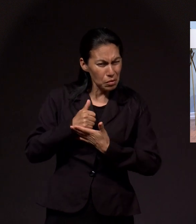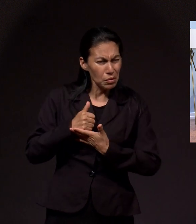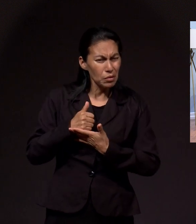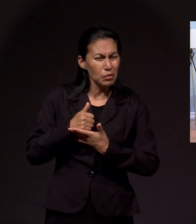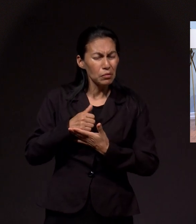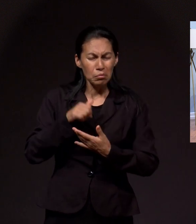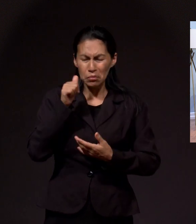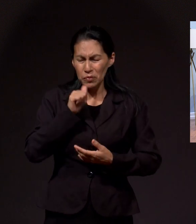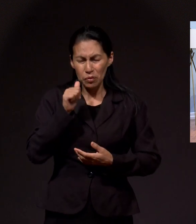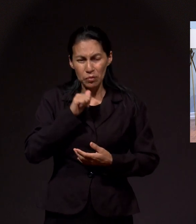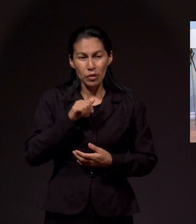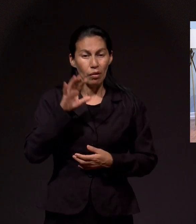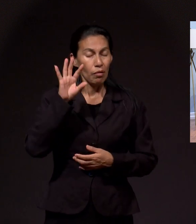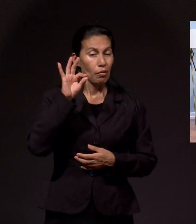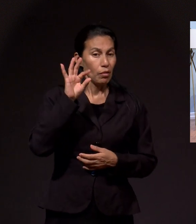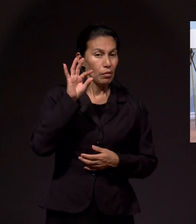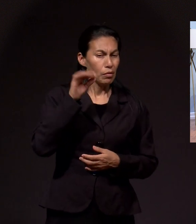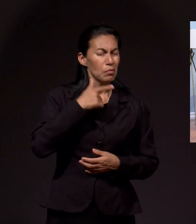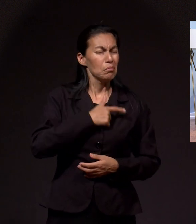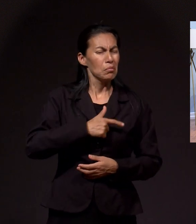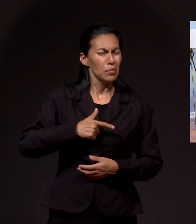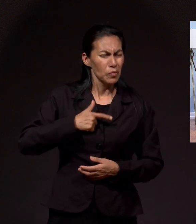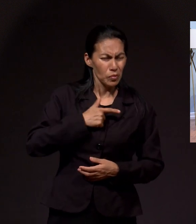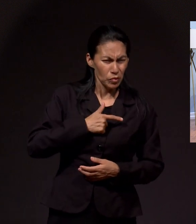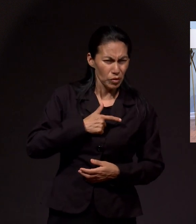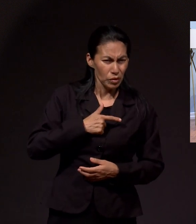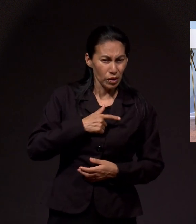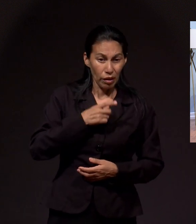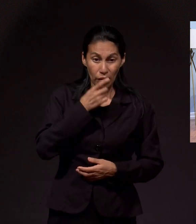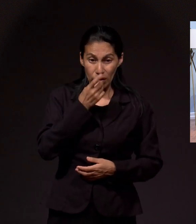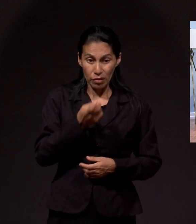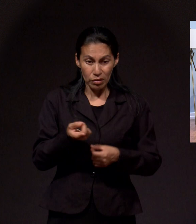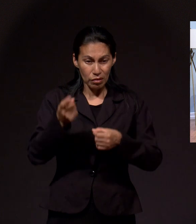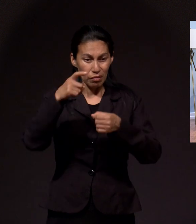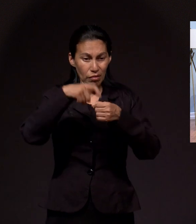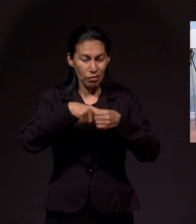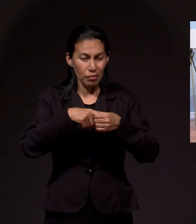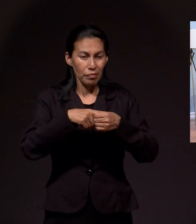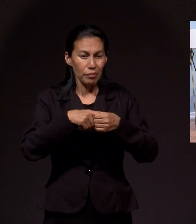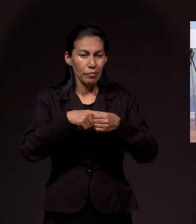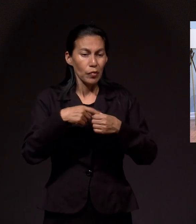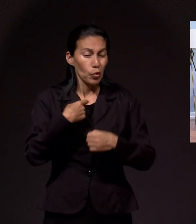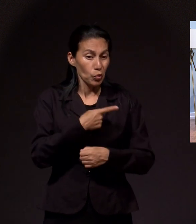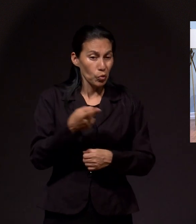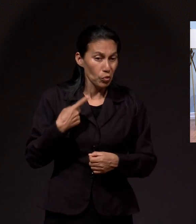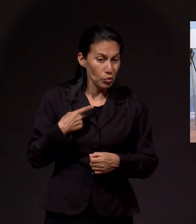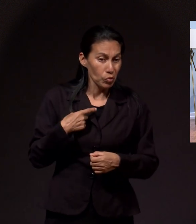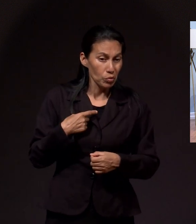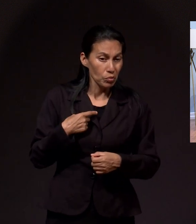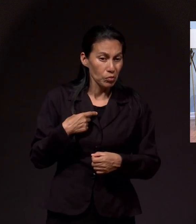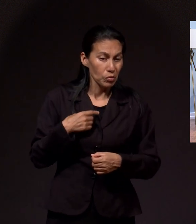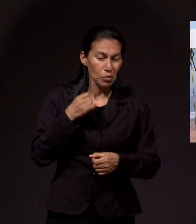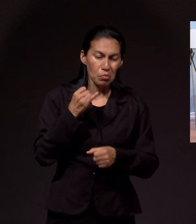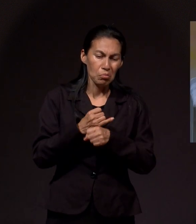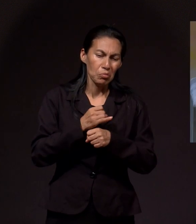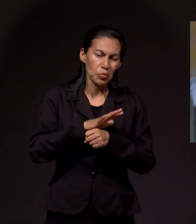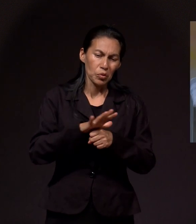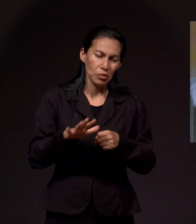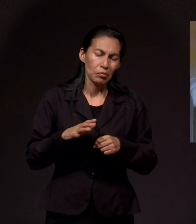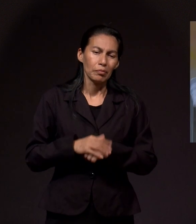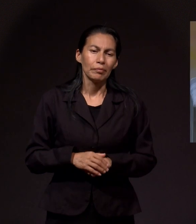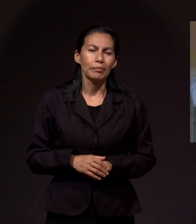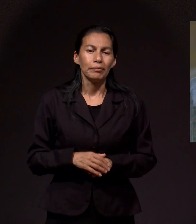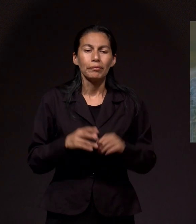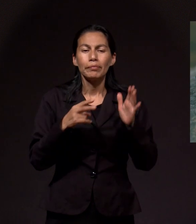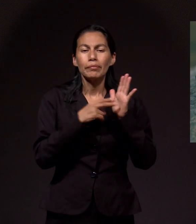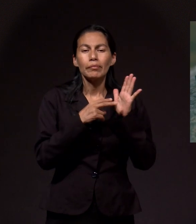sustento. Y el 40 me gusta porque agrega algo que para nosotros los seres humanos es imposible. El versículo